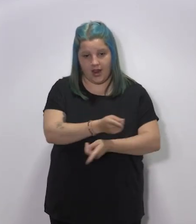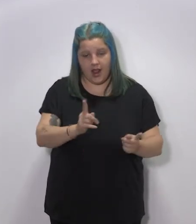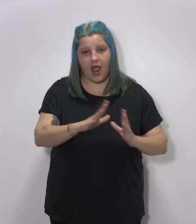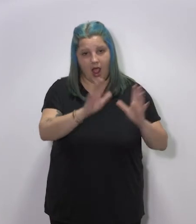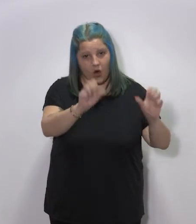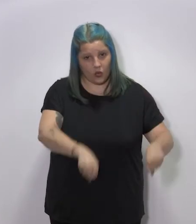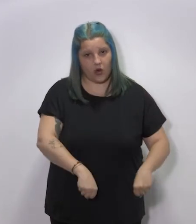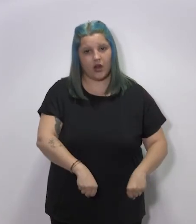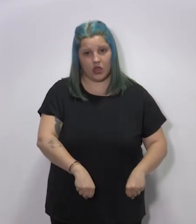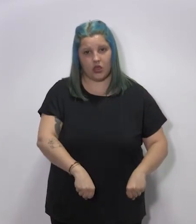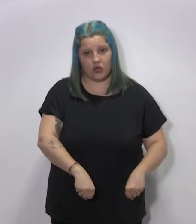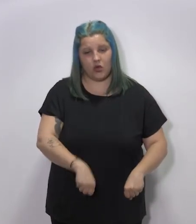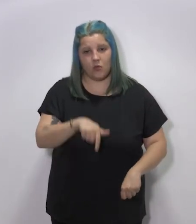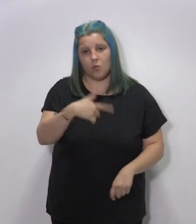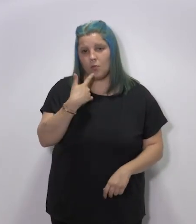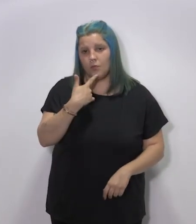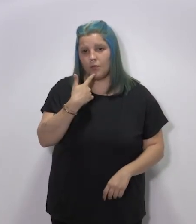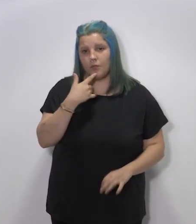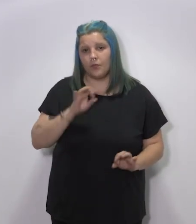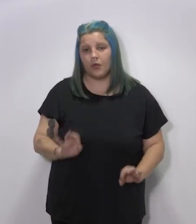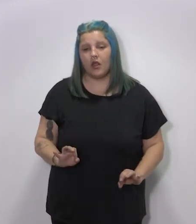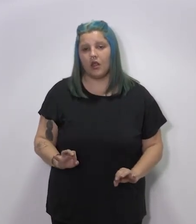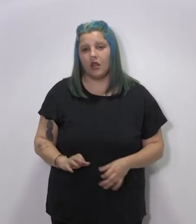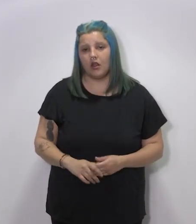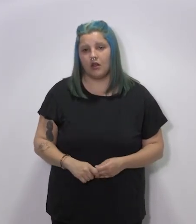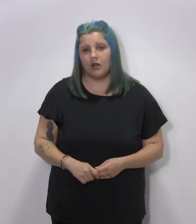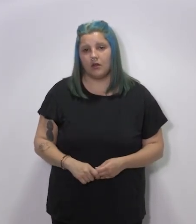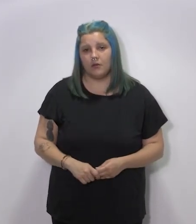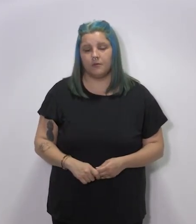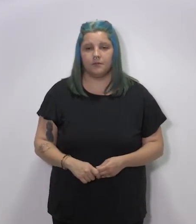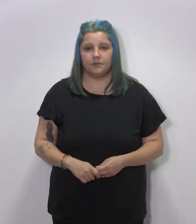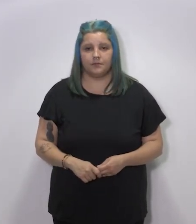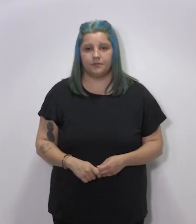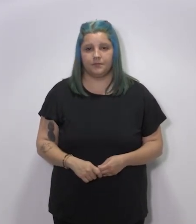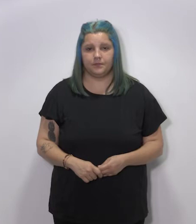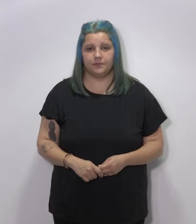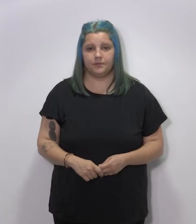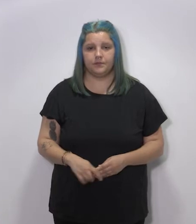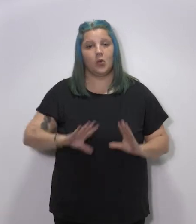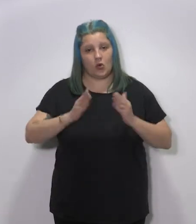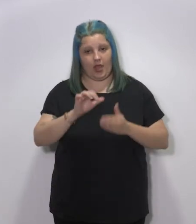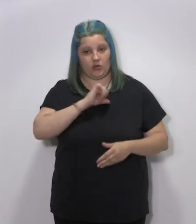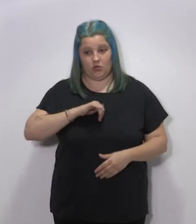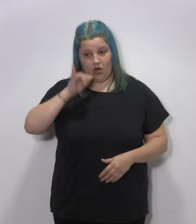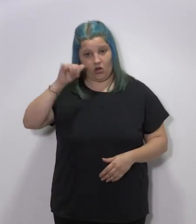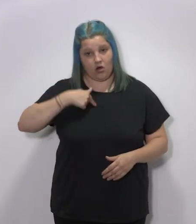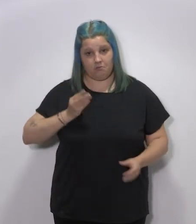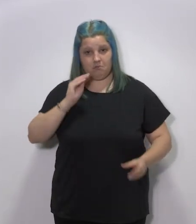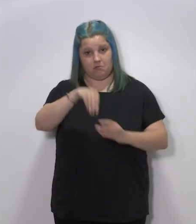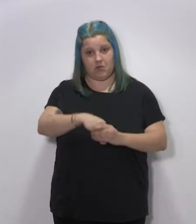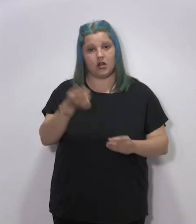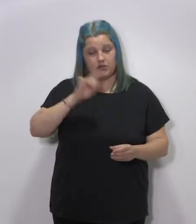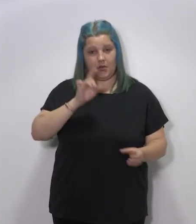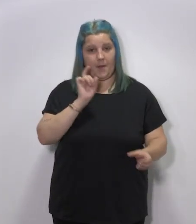de Derechos Sociales, acuerdo que también suscribió la comunidad